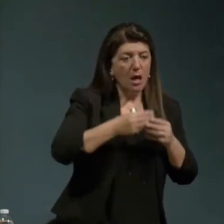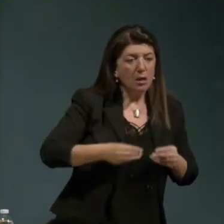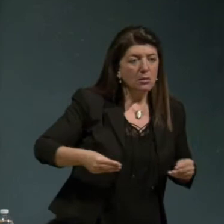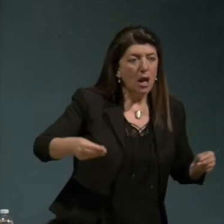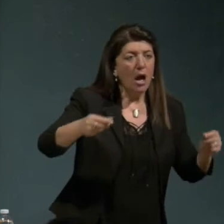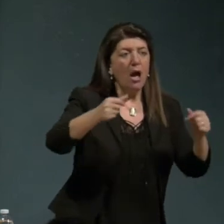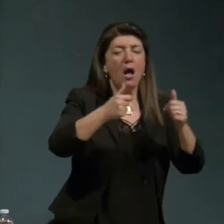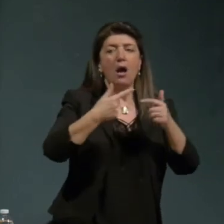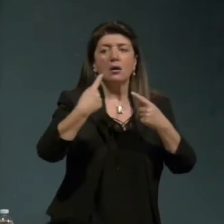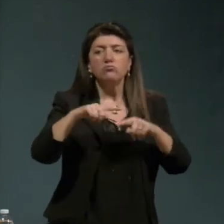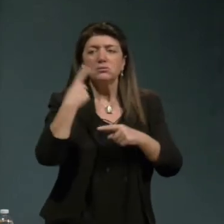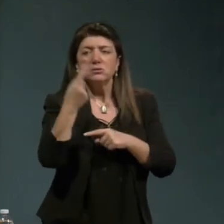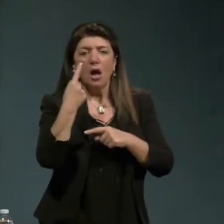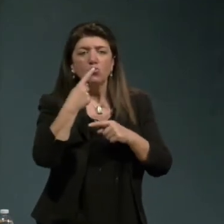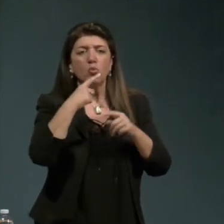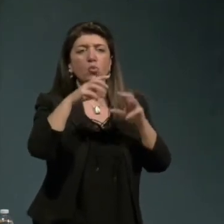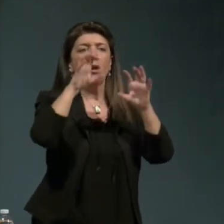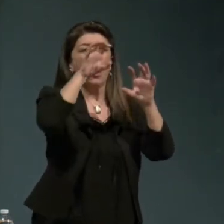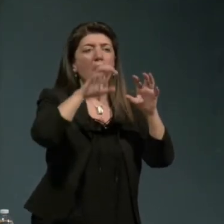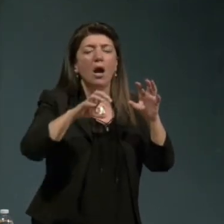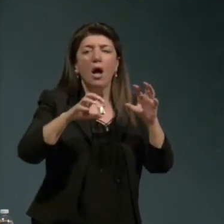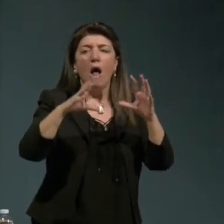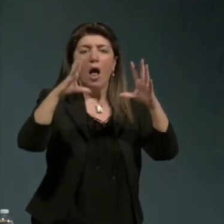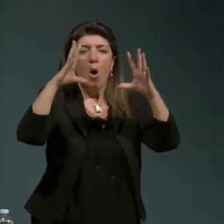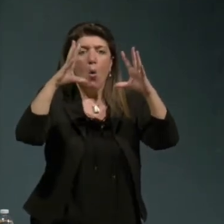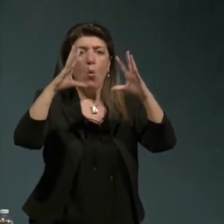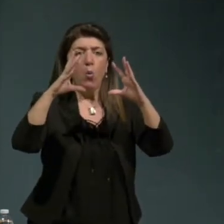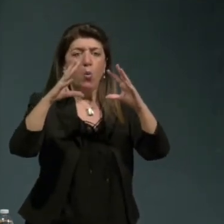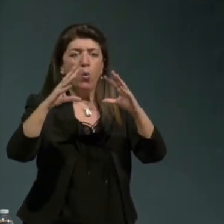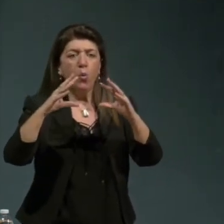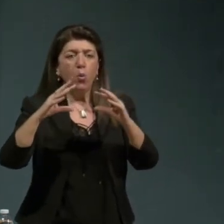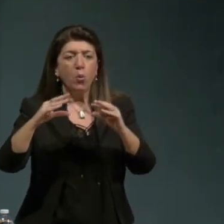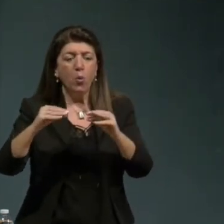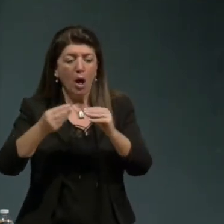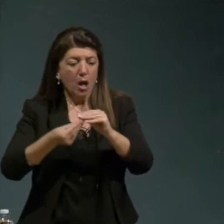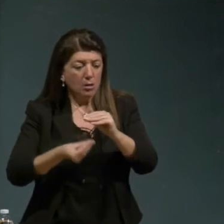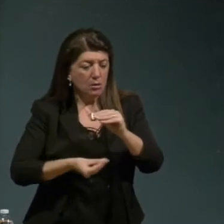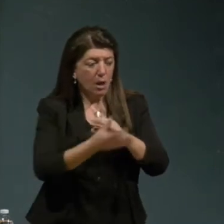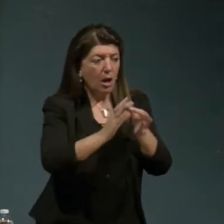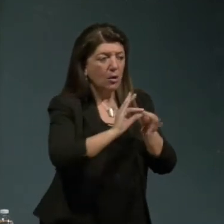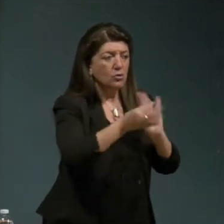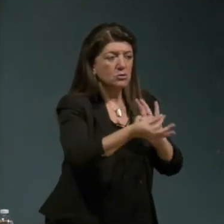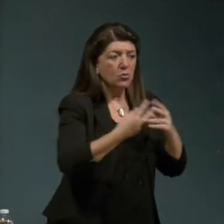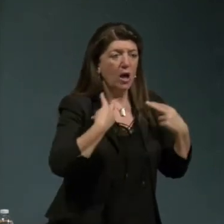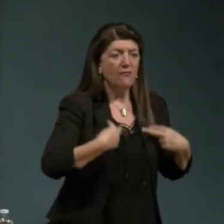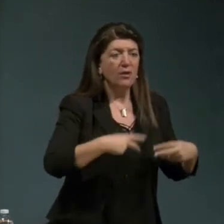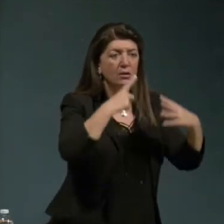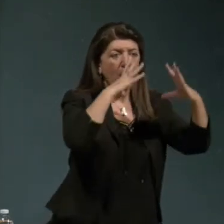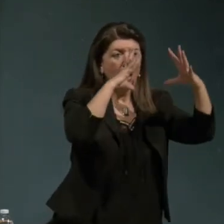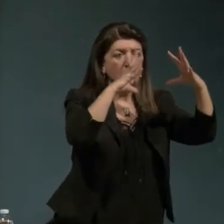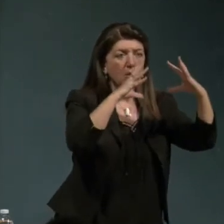della natura che provoca la degradazione della vita stessa allora